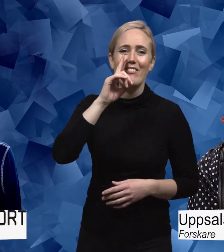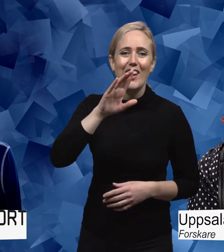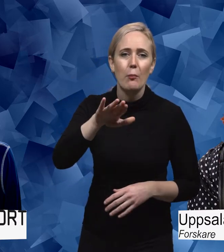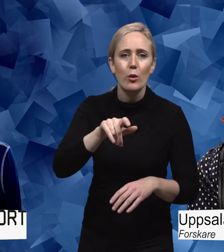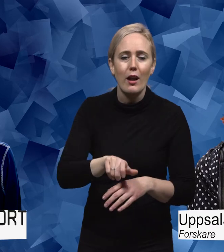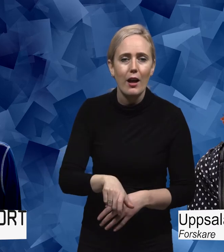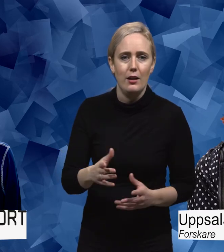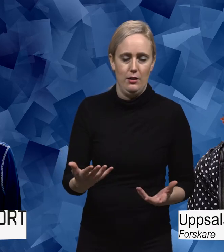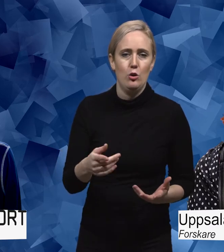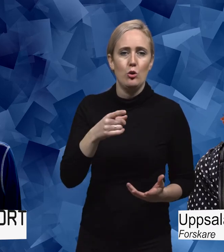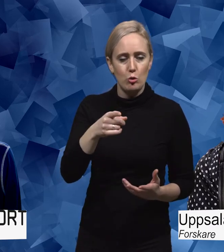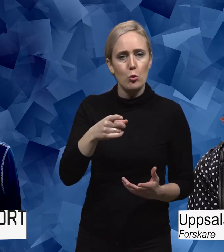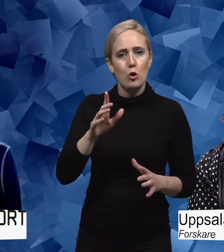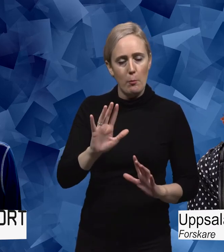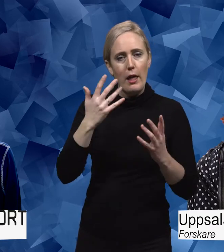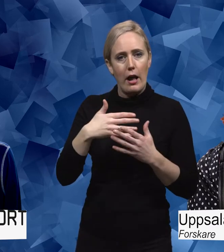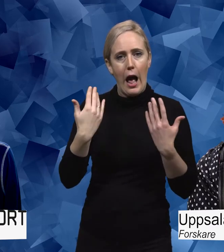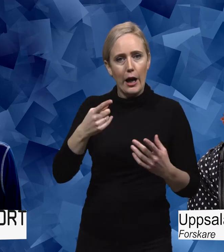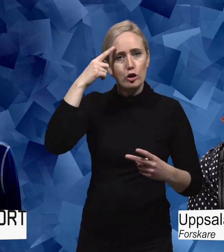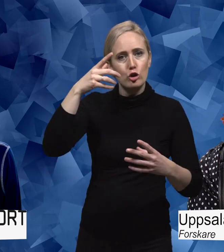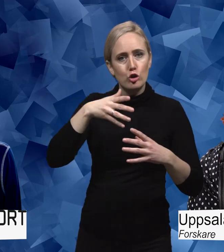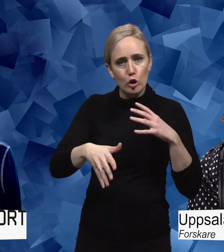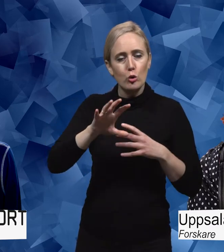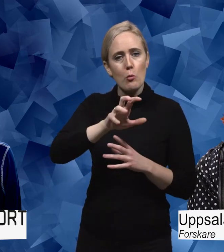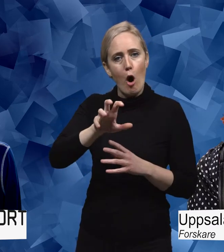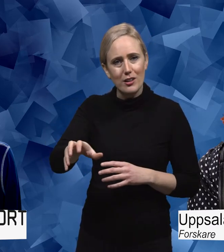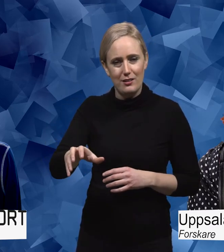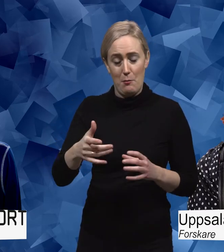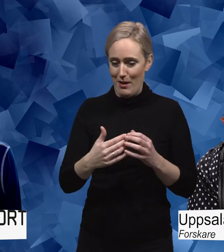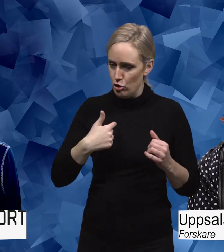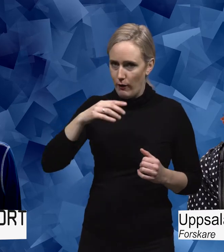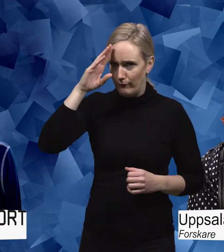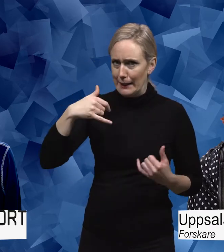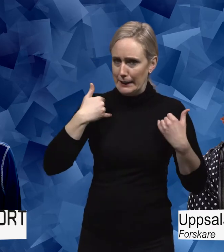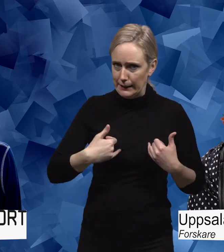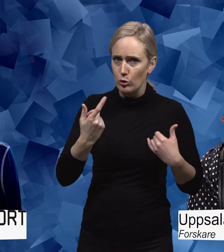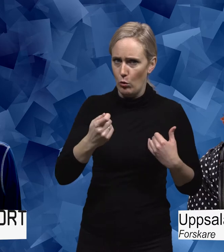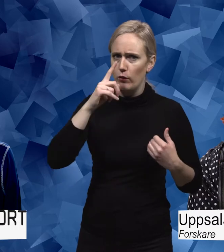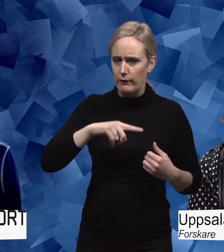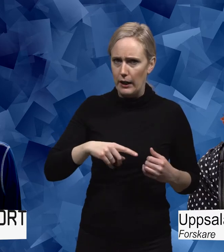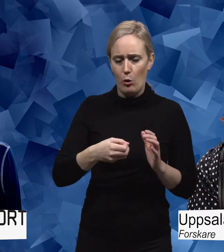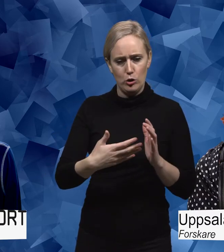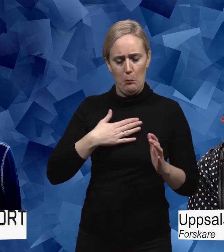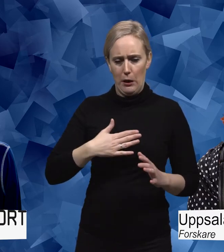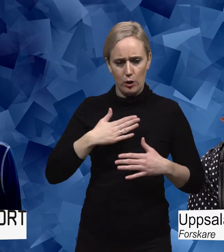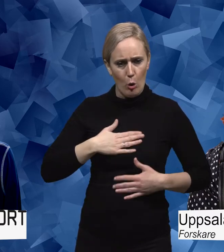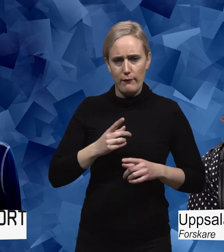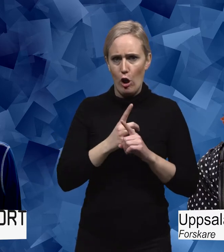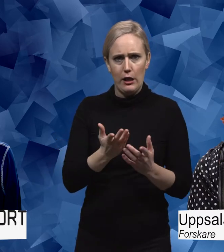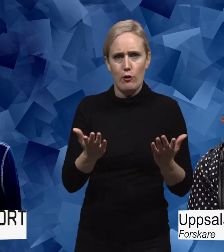det är det du upplever helt psykosomatiskt. Men jag visste ju att det var något fel, för jag visste ju att min kropp inte gjorde som jag förväntade mig.